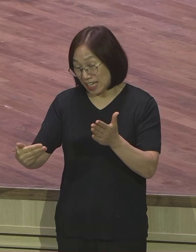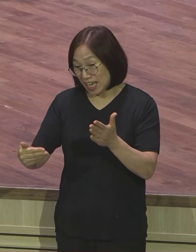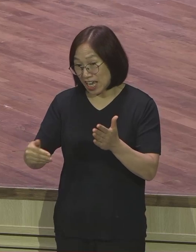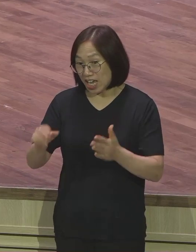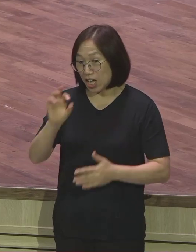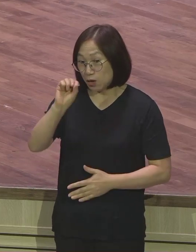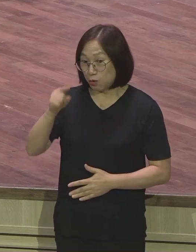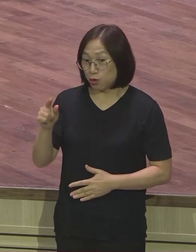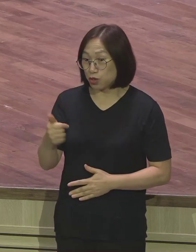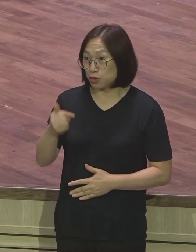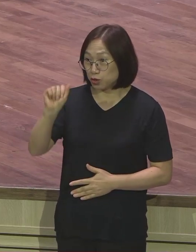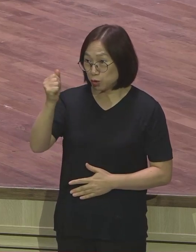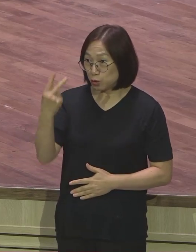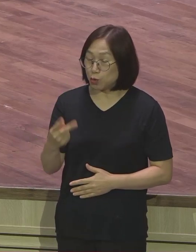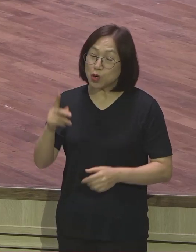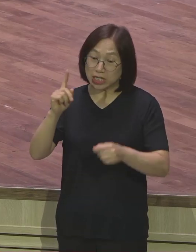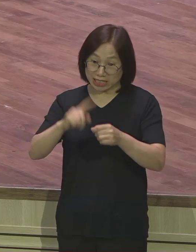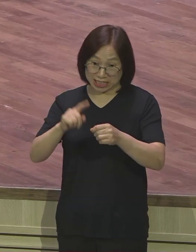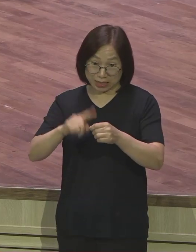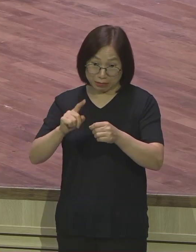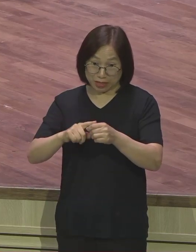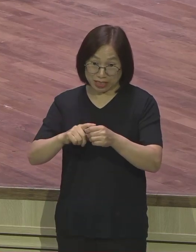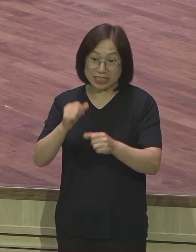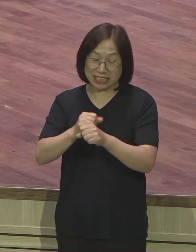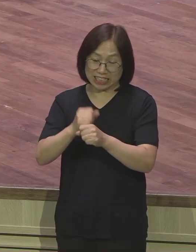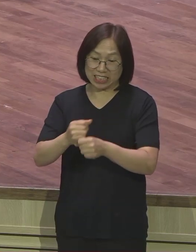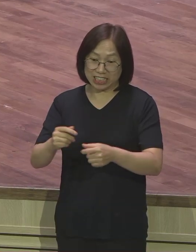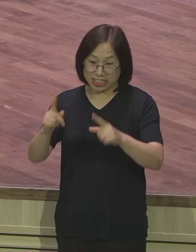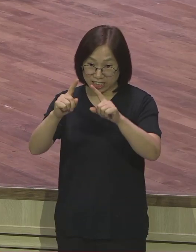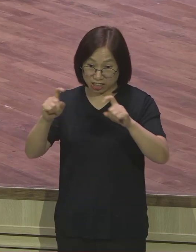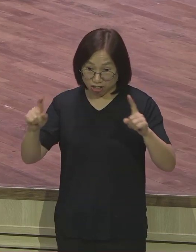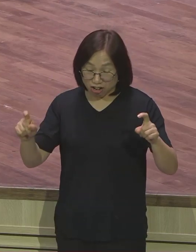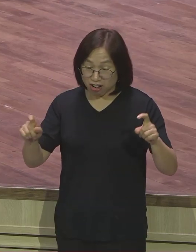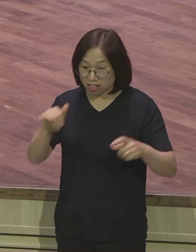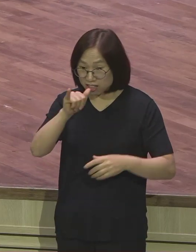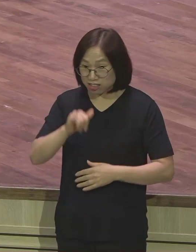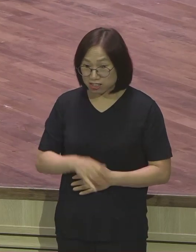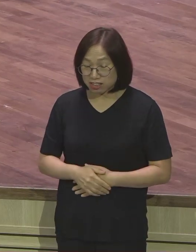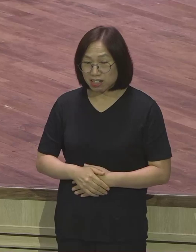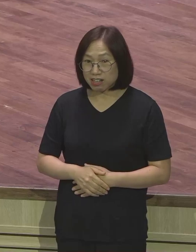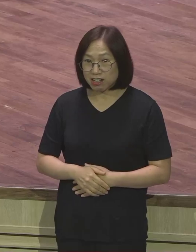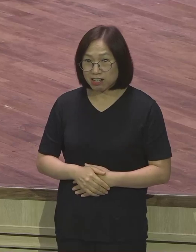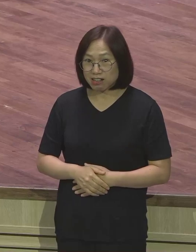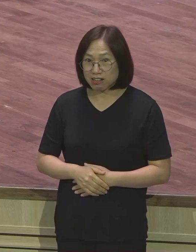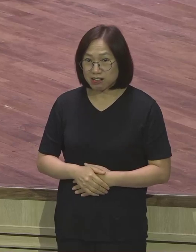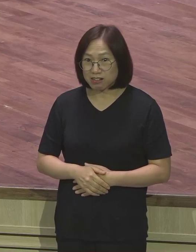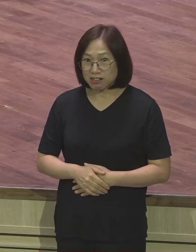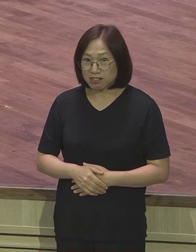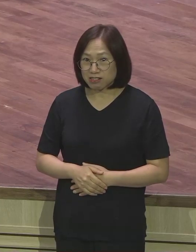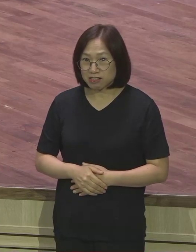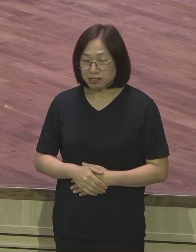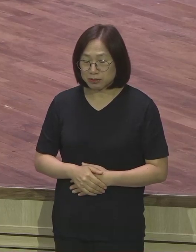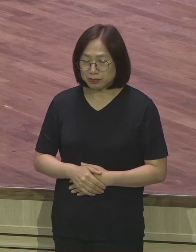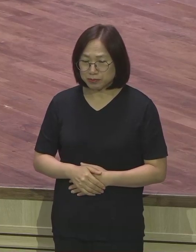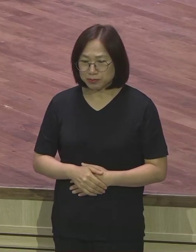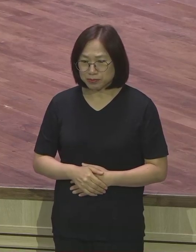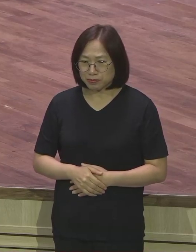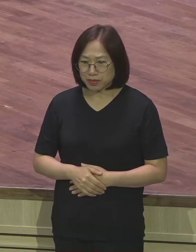용종대교가 있잖아요. 그땐 다리도 없습니다. 그 나룻배를 타고 그 먼 영종도까지 건너와가지고 절을 세웠어요. 원효대사가